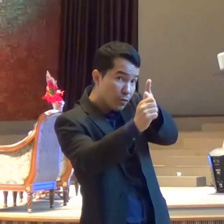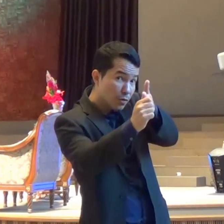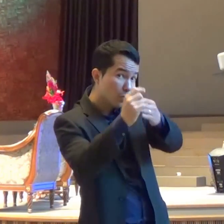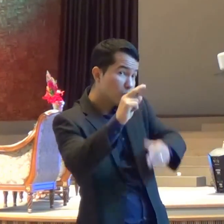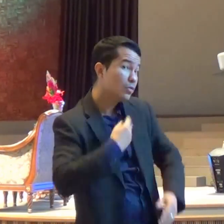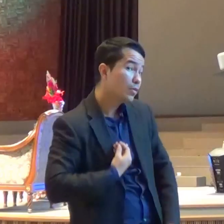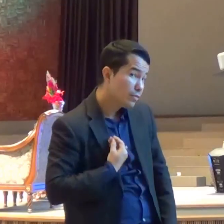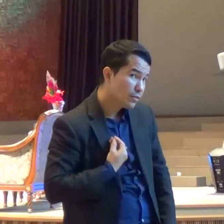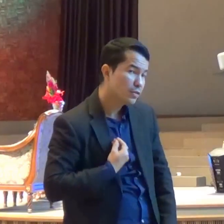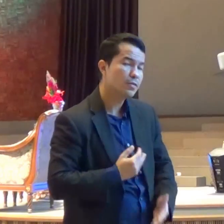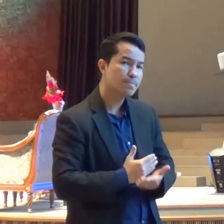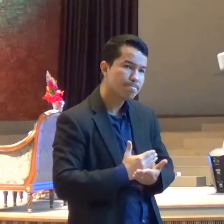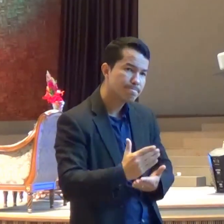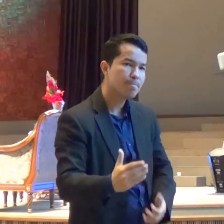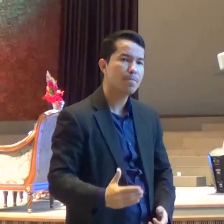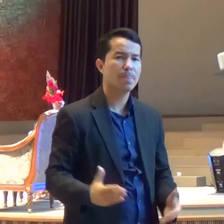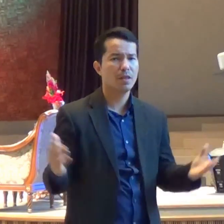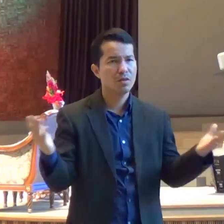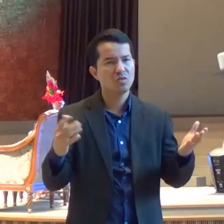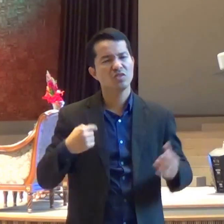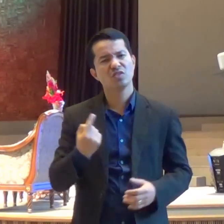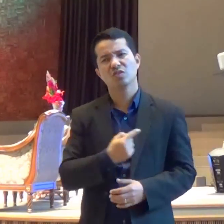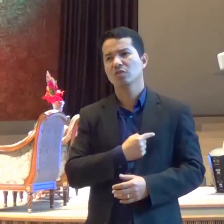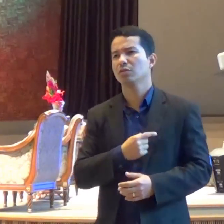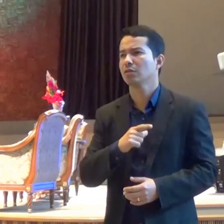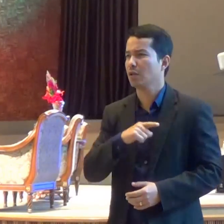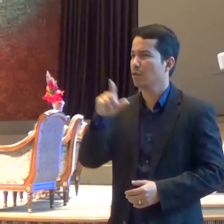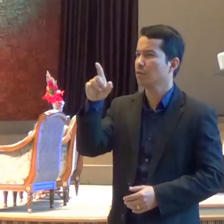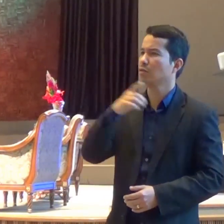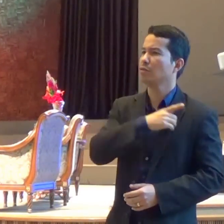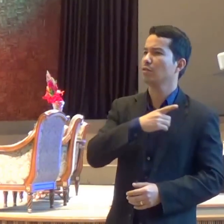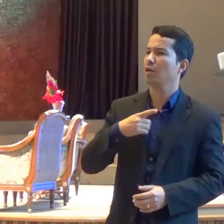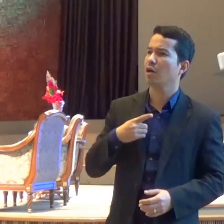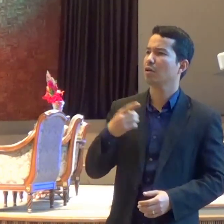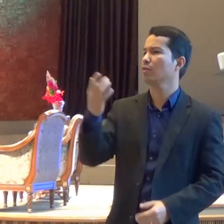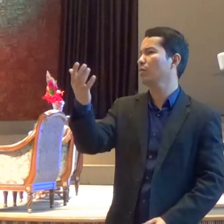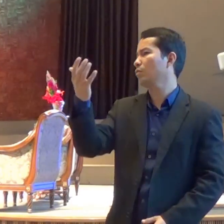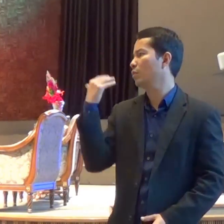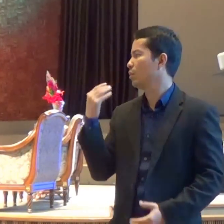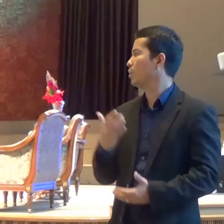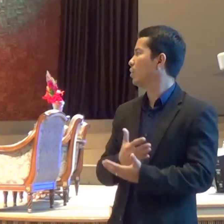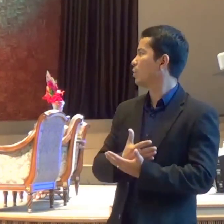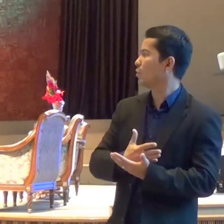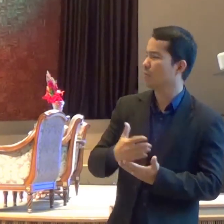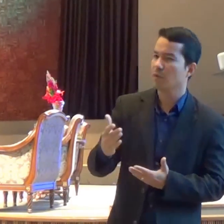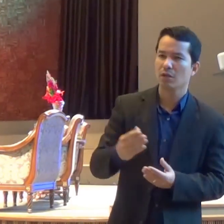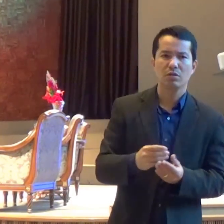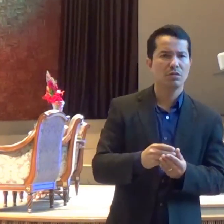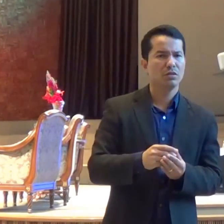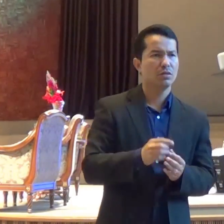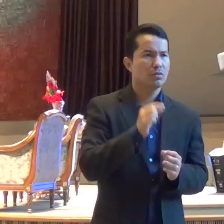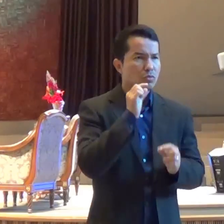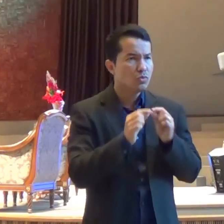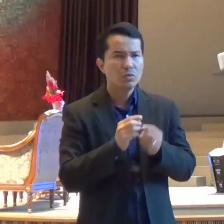Enquanto a gente se prepara Os diáconos vão distribuir O pão e o vinho Aqui entre nós Aqueles que tiverem